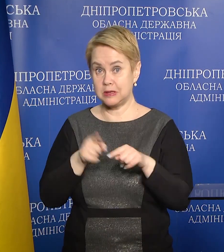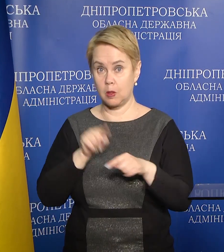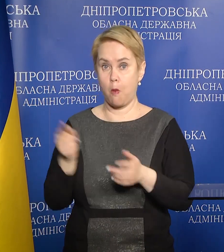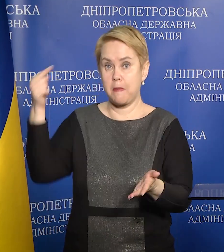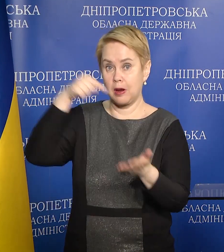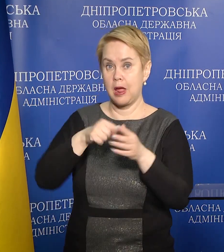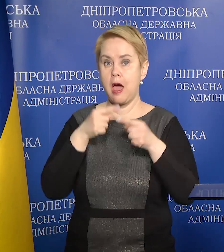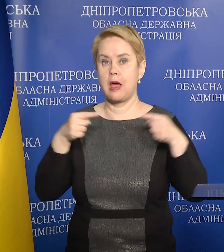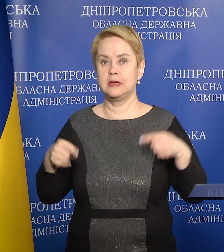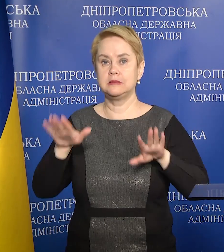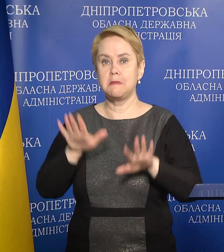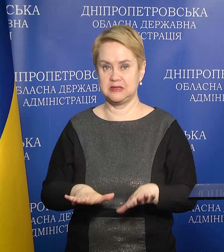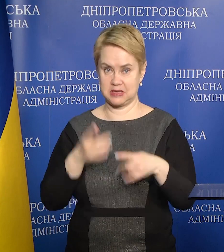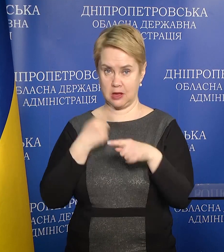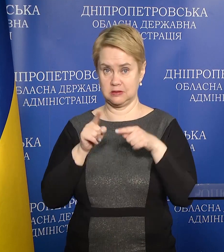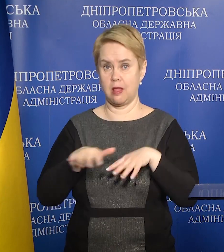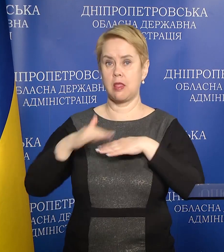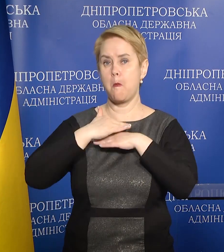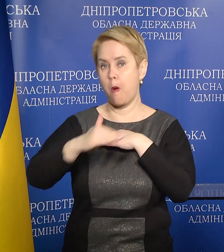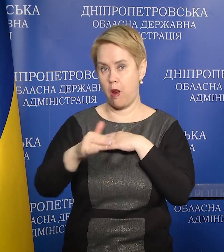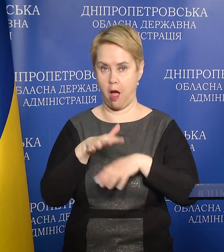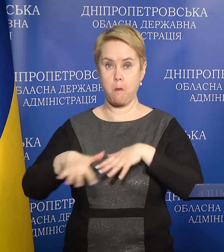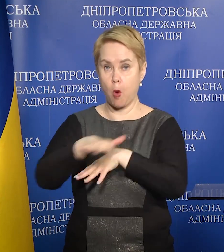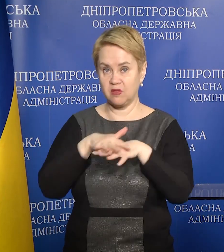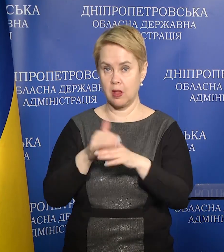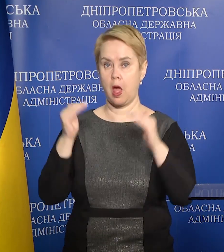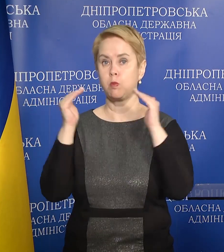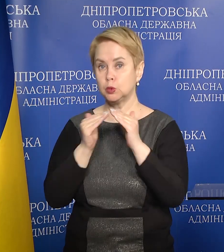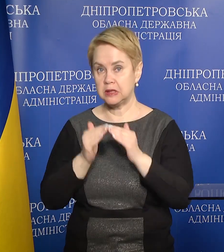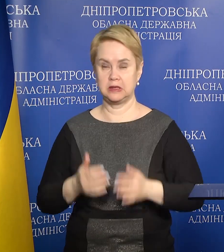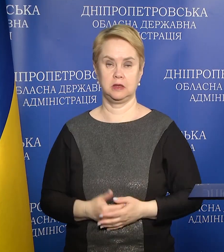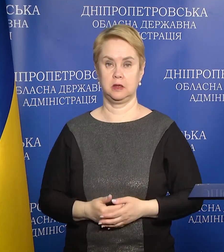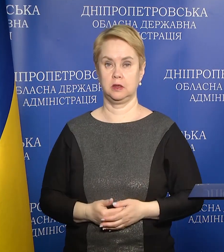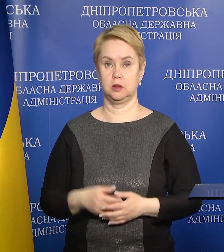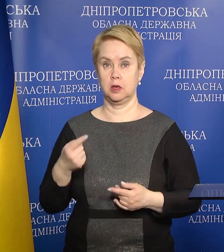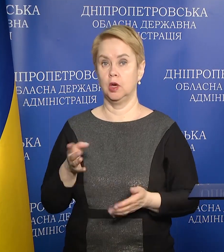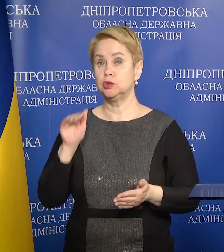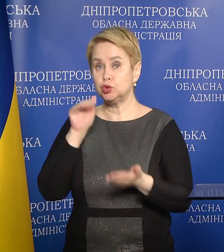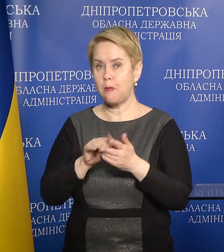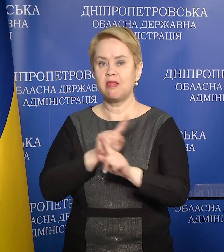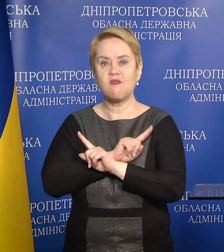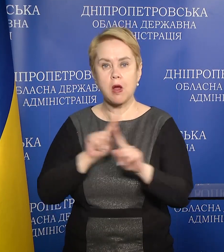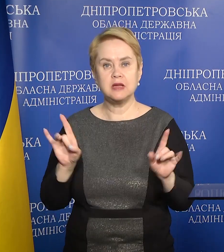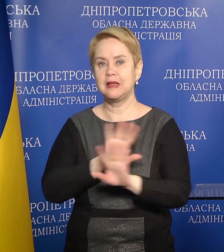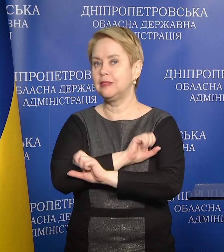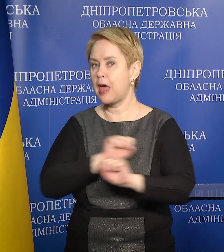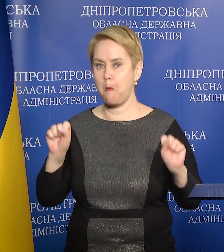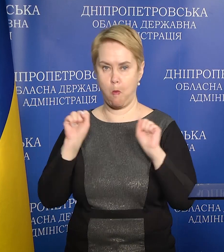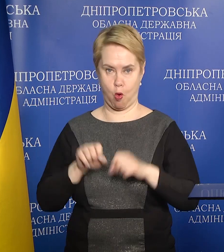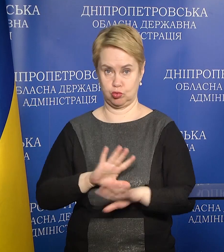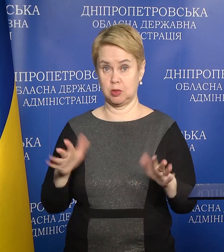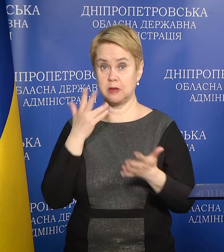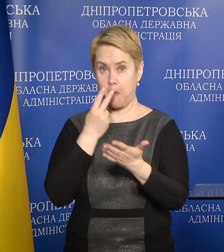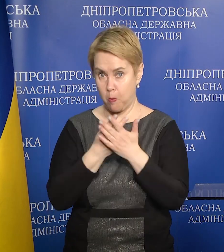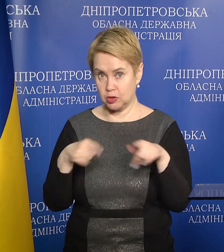прилітають у різні місця. Це на поля, в подвір'я, на будинки. Чіпати їх ніякому разі не можна. Якщо